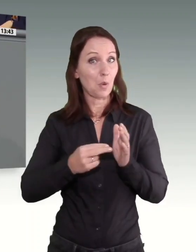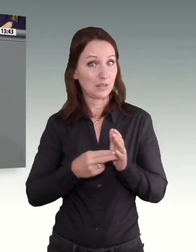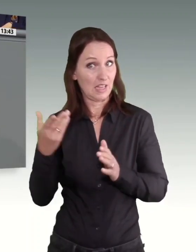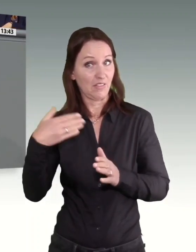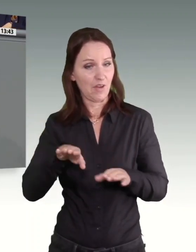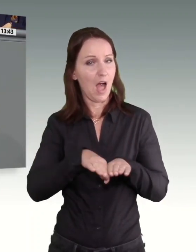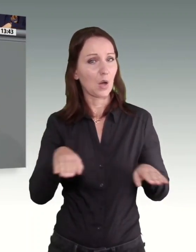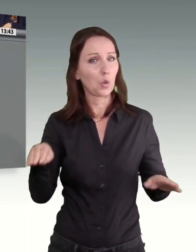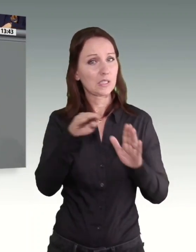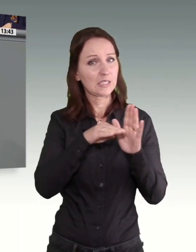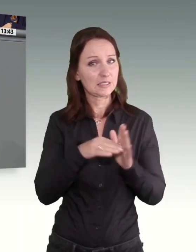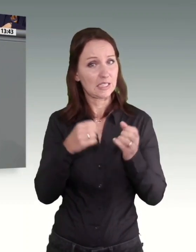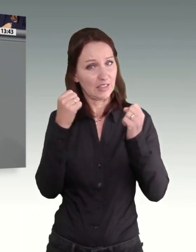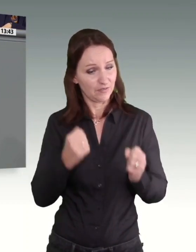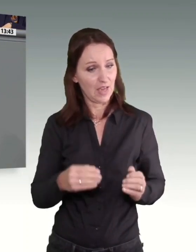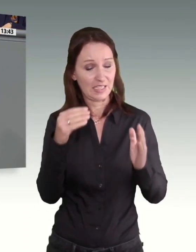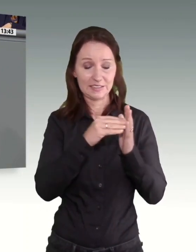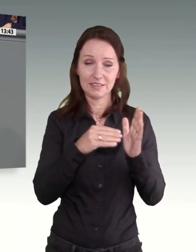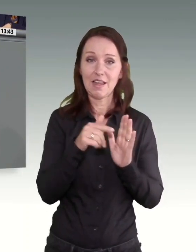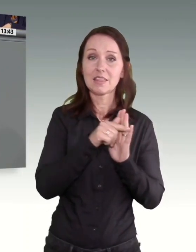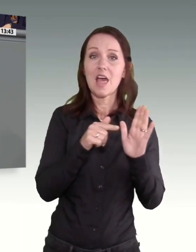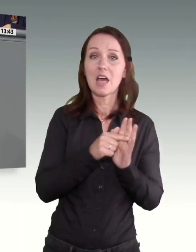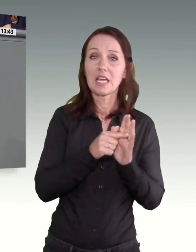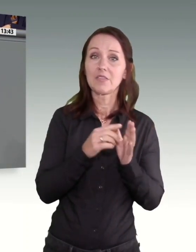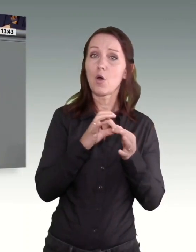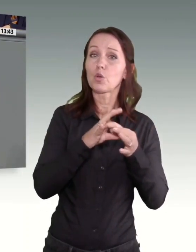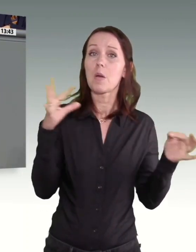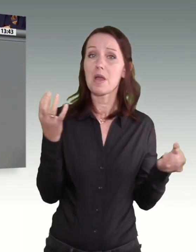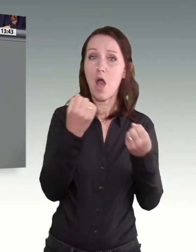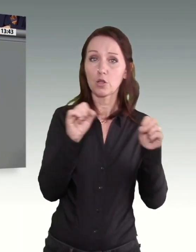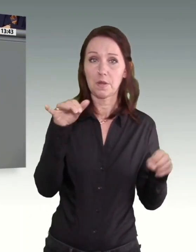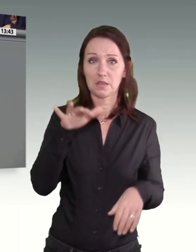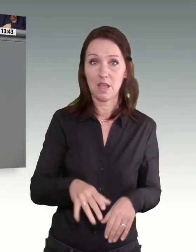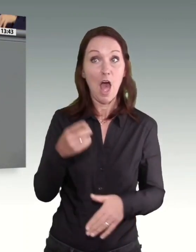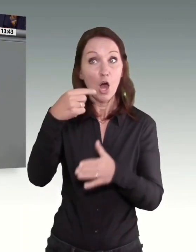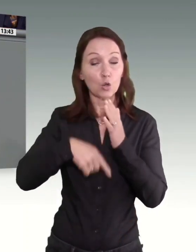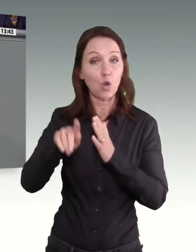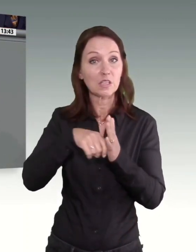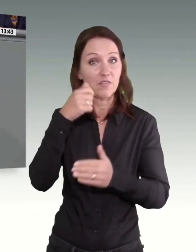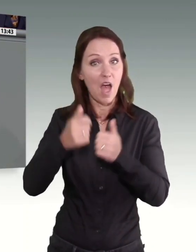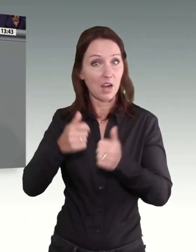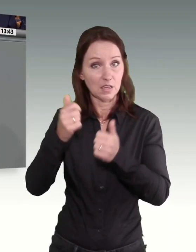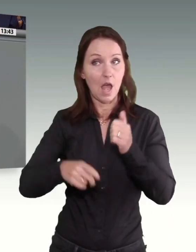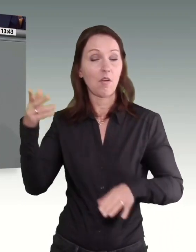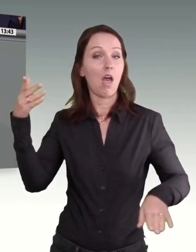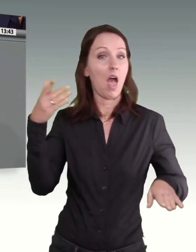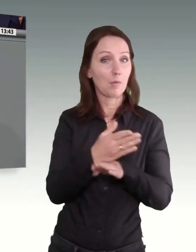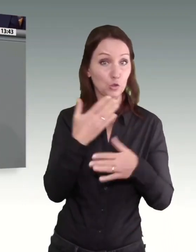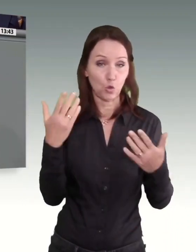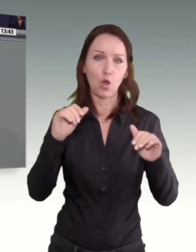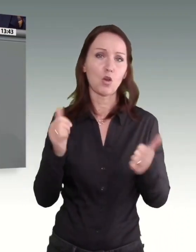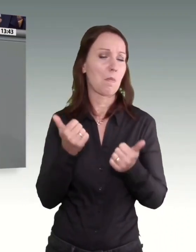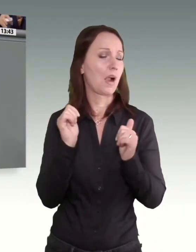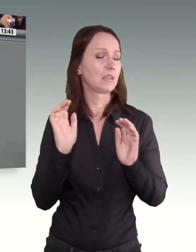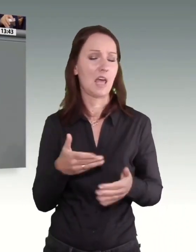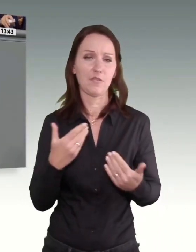die grundgesetzlich festgeschriebene Tarifautomobilie darf sich keinesfalls wiederholen. Für die Mindestlöhne ist